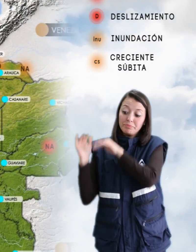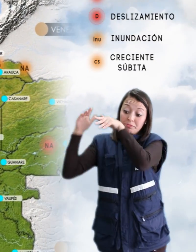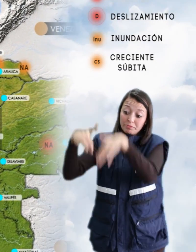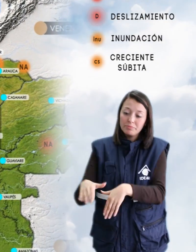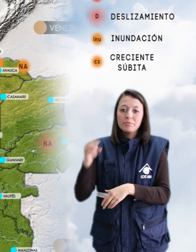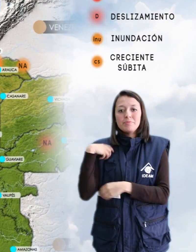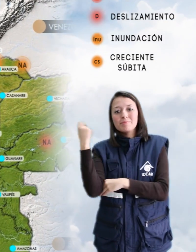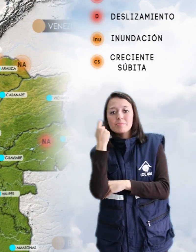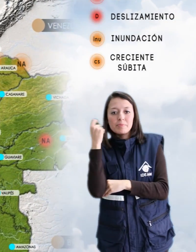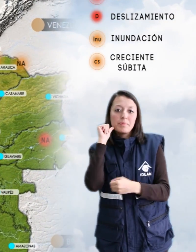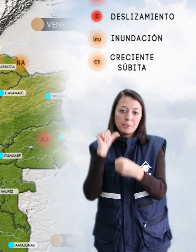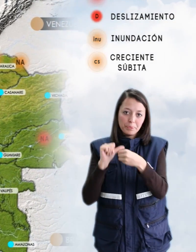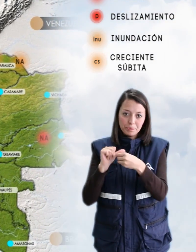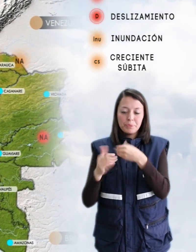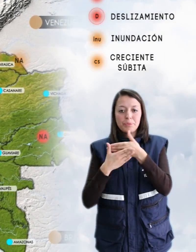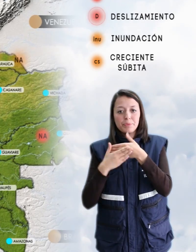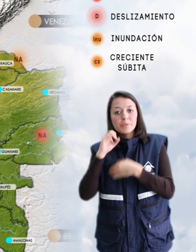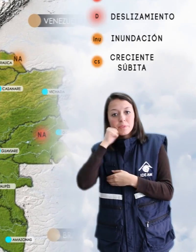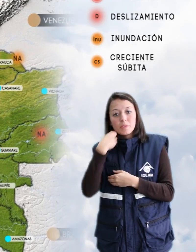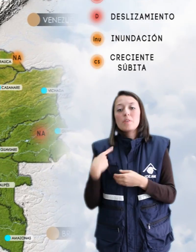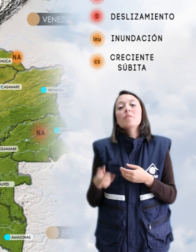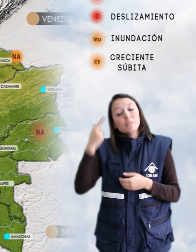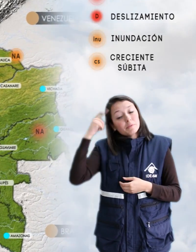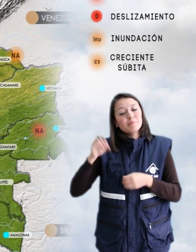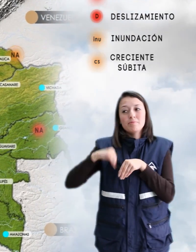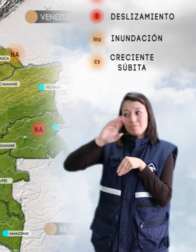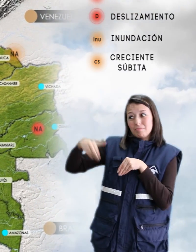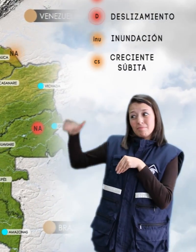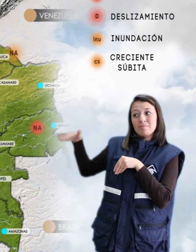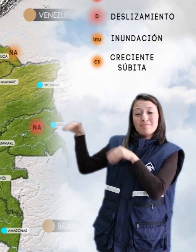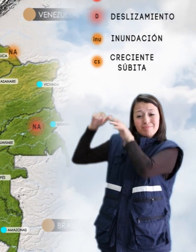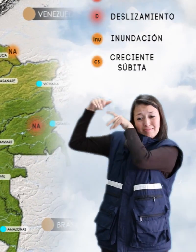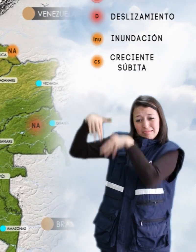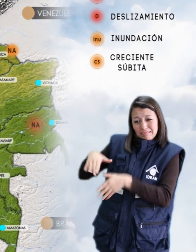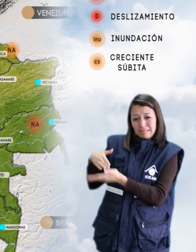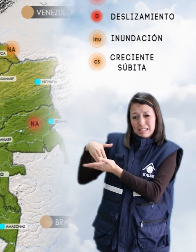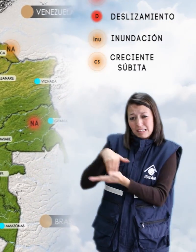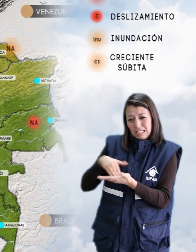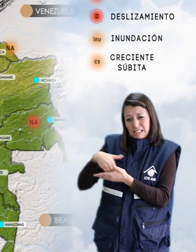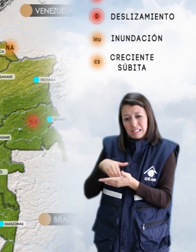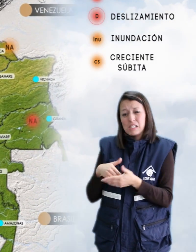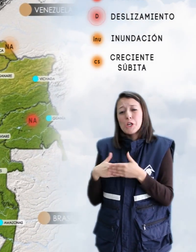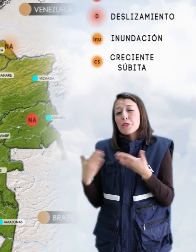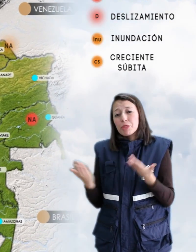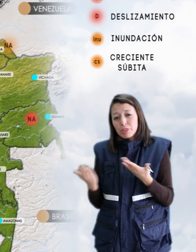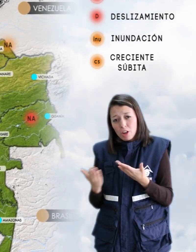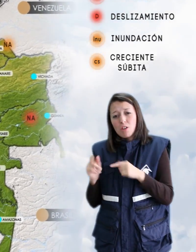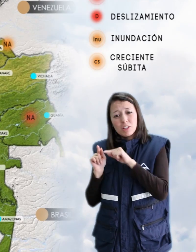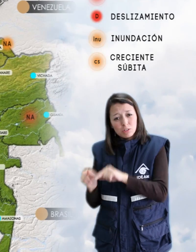ríos Meta y Arauca, alerta naranja por probabilidad moderada de alisamientos de tierra en sectores inestables o de alta pendiente